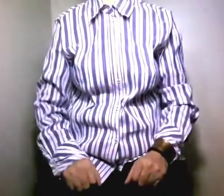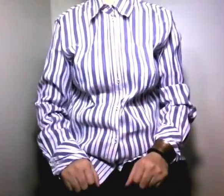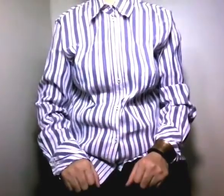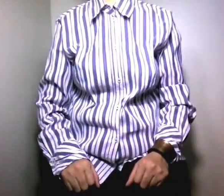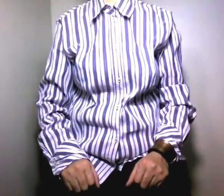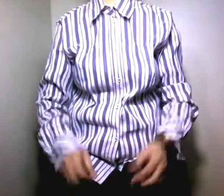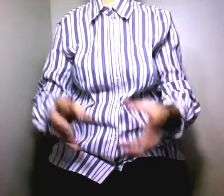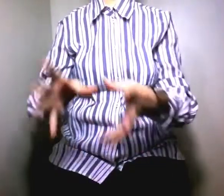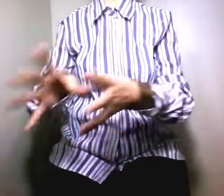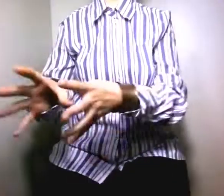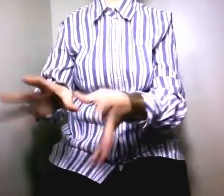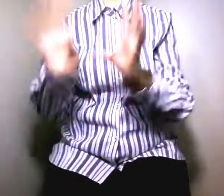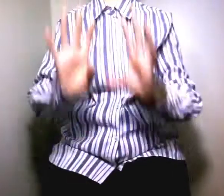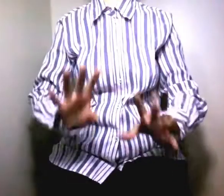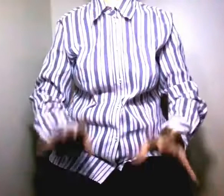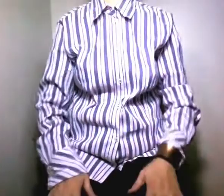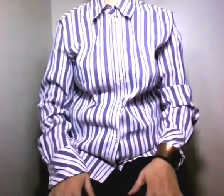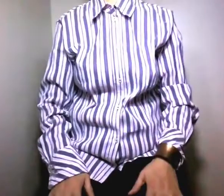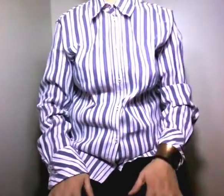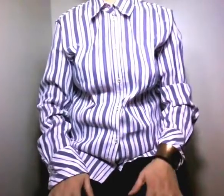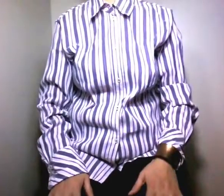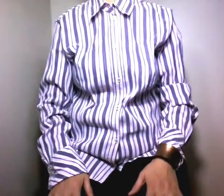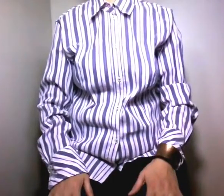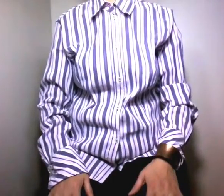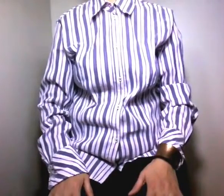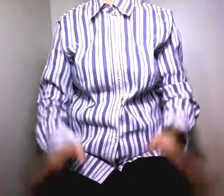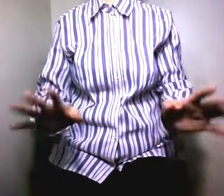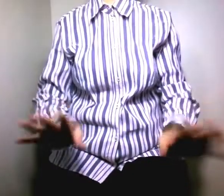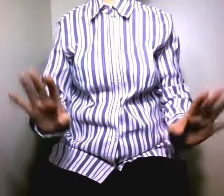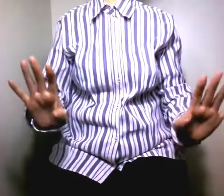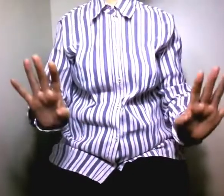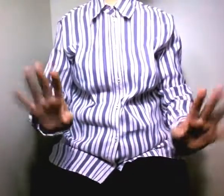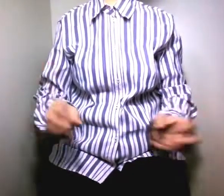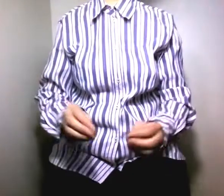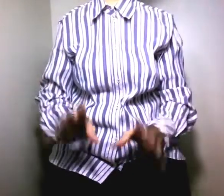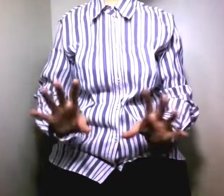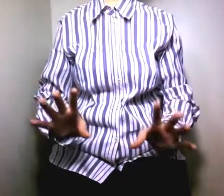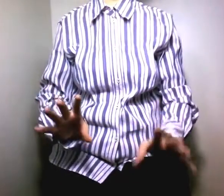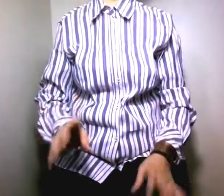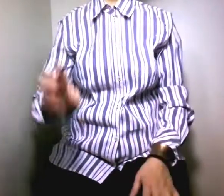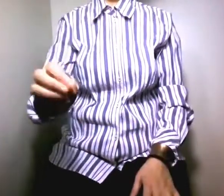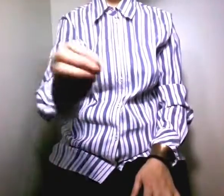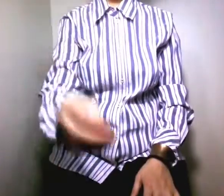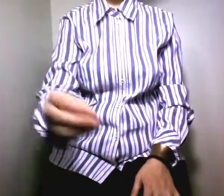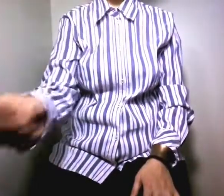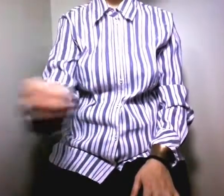التي معاه في البيت فإن فلا حرور رقوة إلا بالله العدي العظيم أو كانوا في